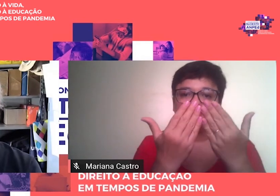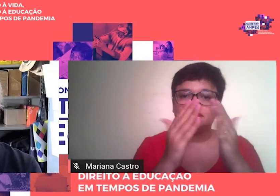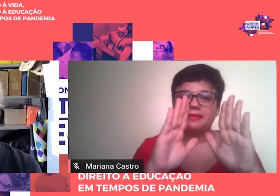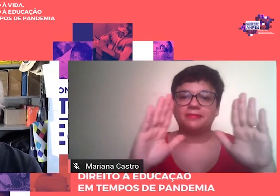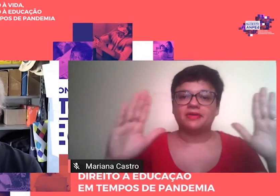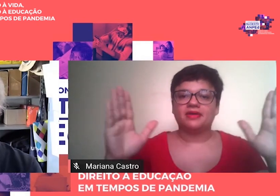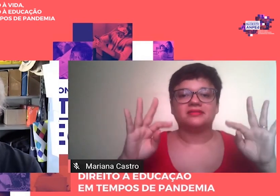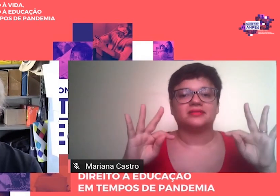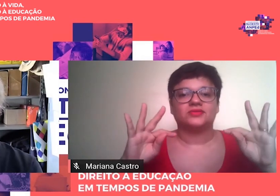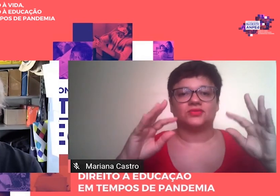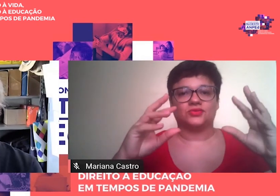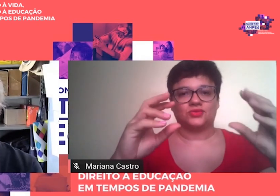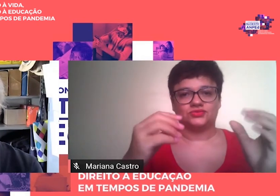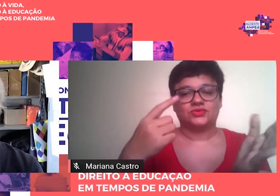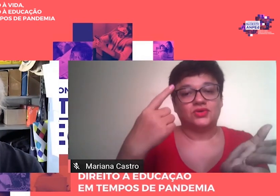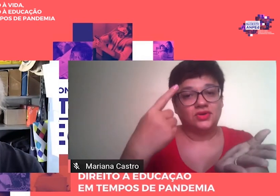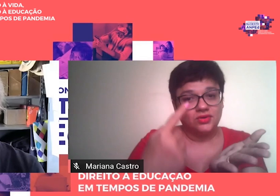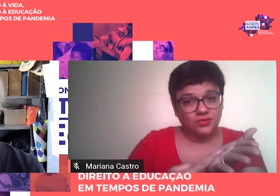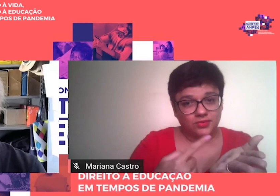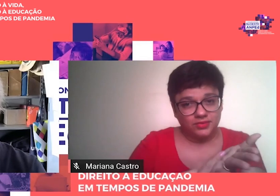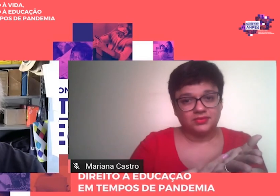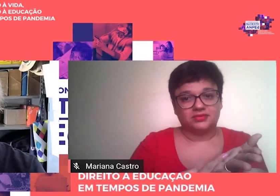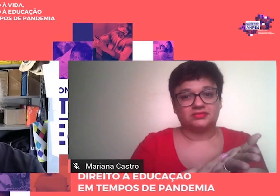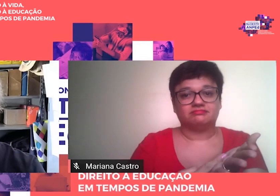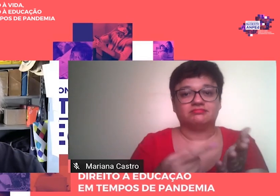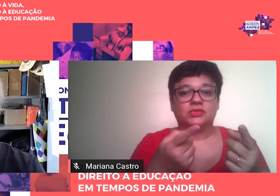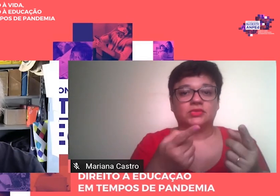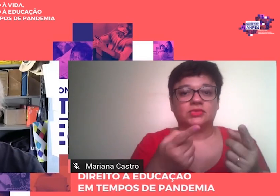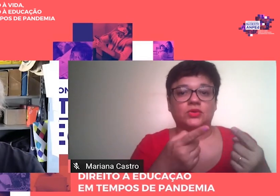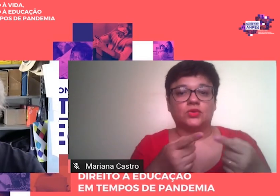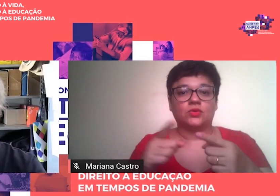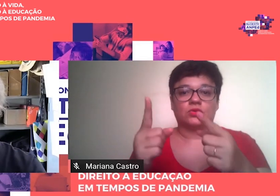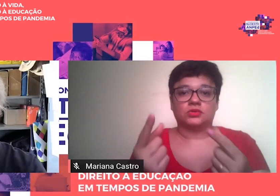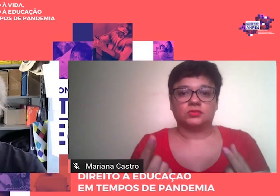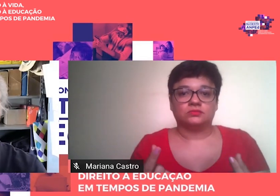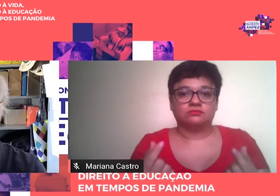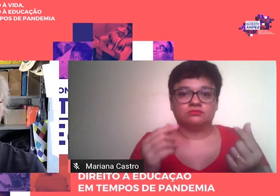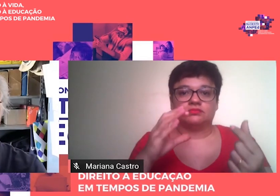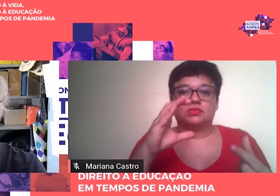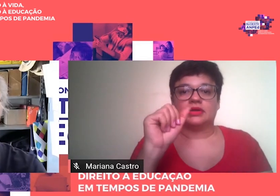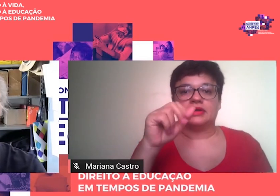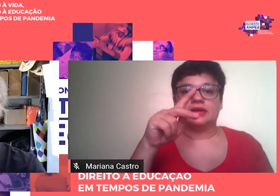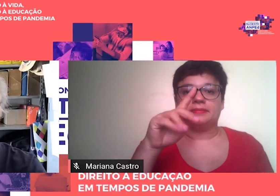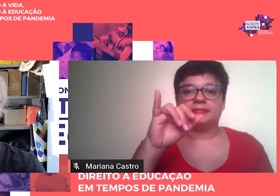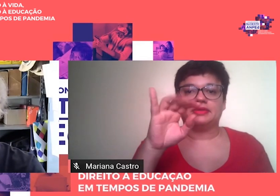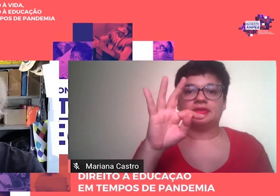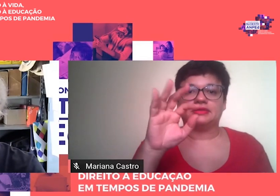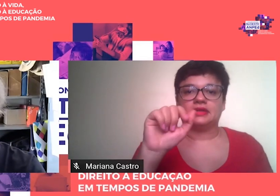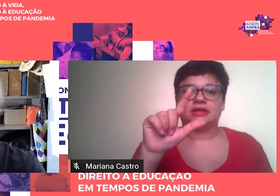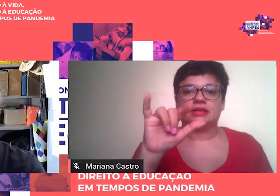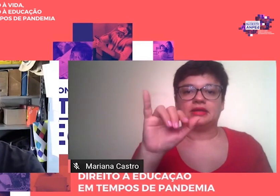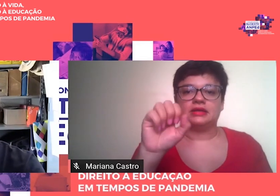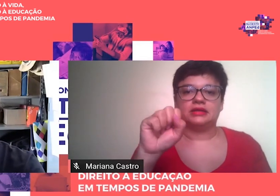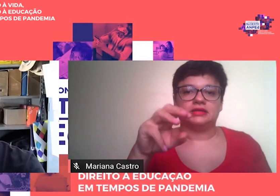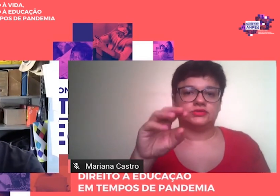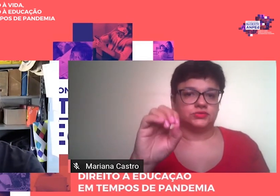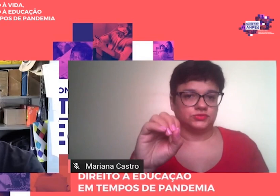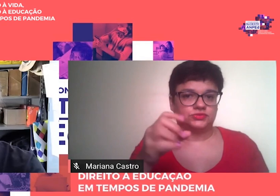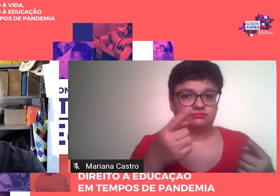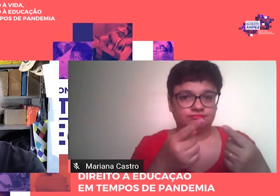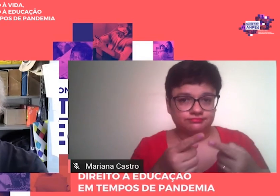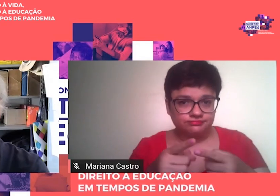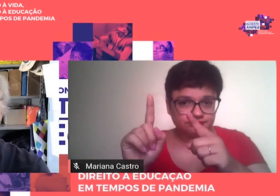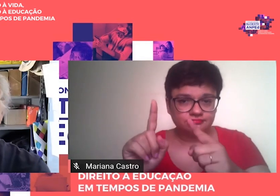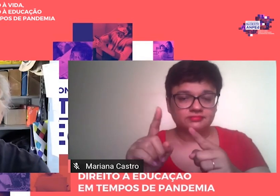comprometida com a dominação capitalista. Escola e Democracia chegou à 43ª